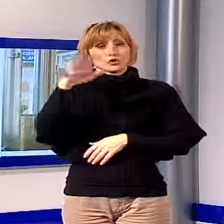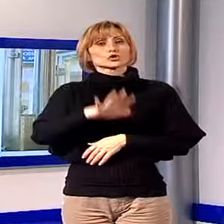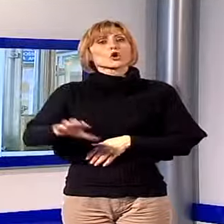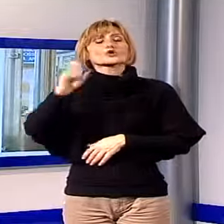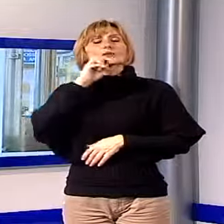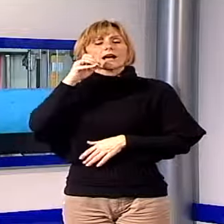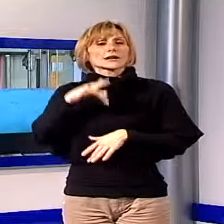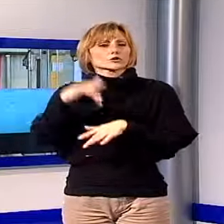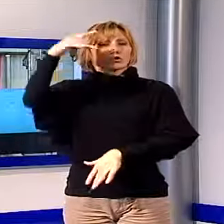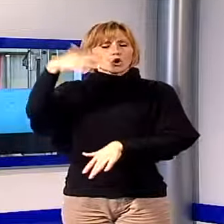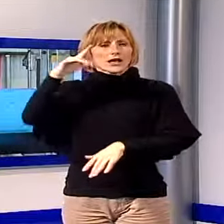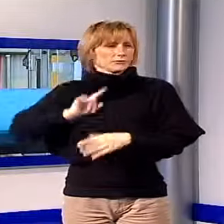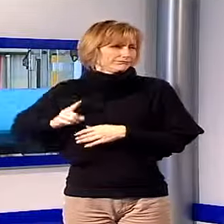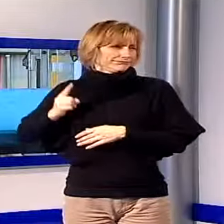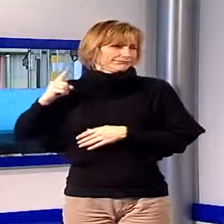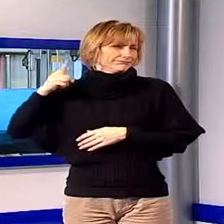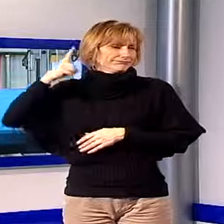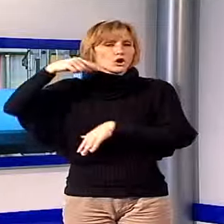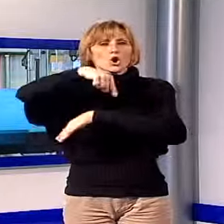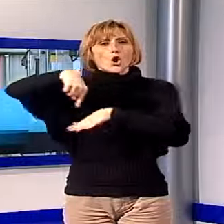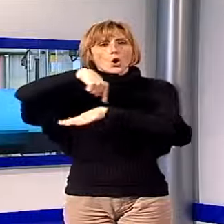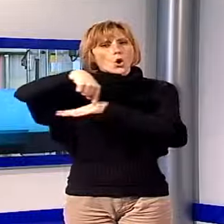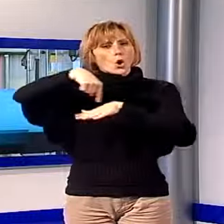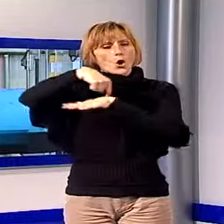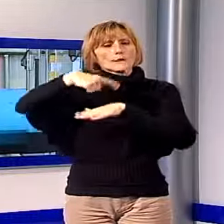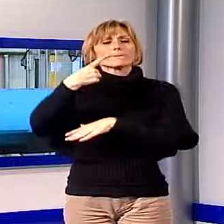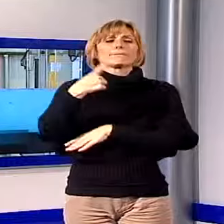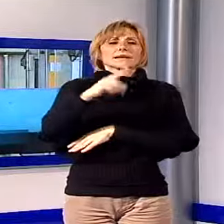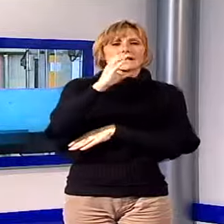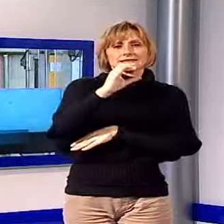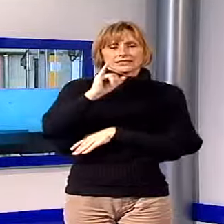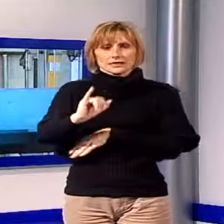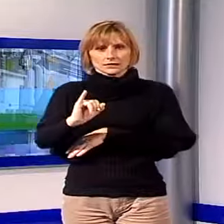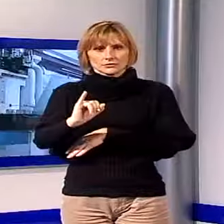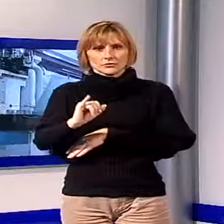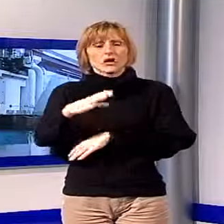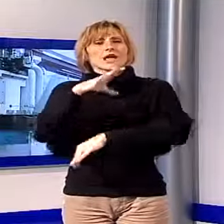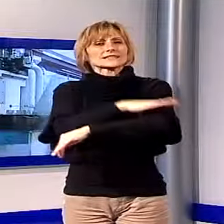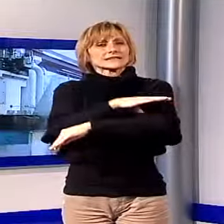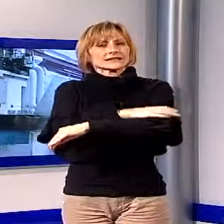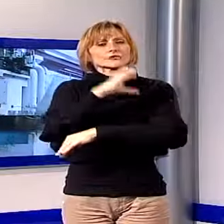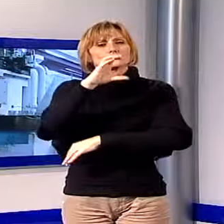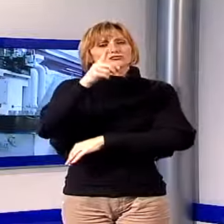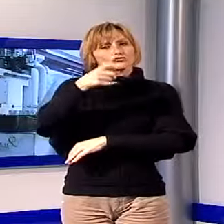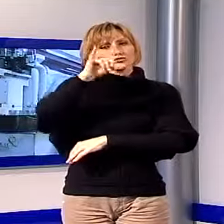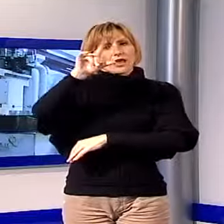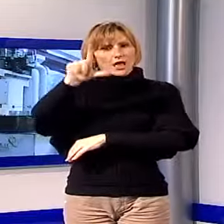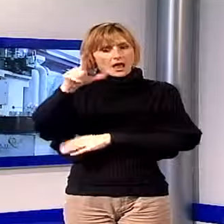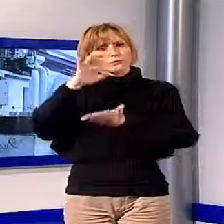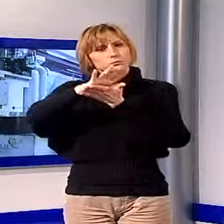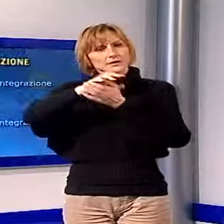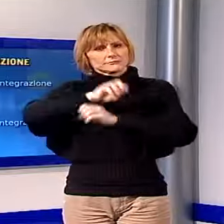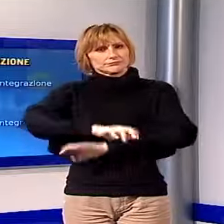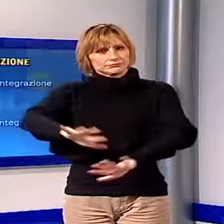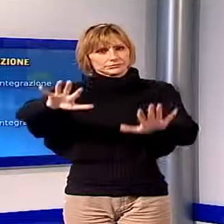toccato il record assoluto di ore erogate di cassa integrazione. Lo comunica la CGL dopo la pubblicazione degli ultimi dati